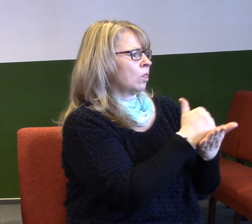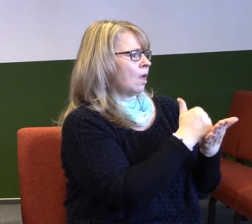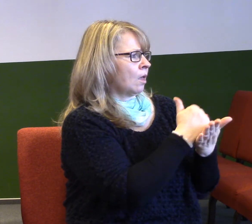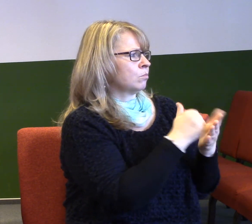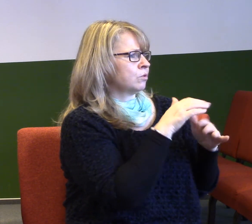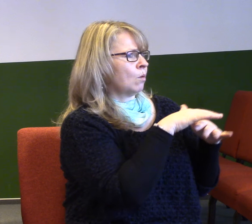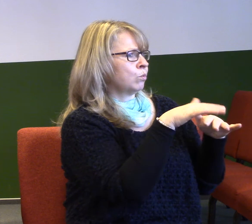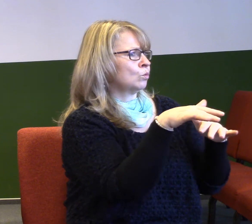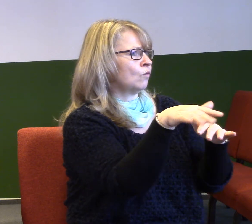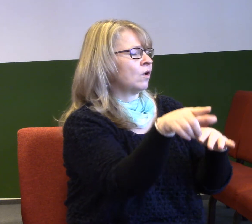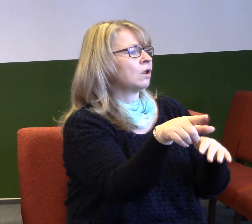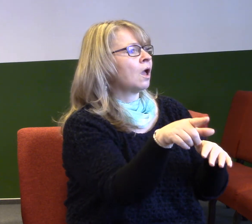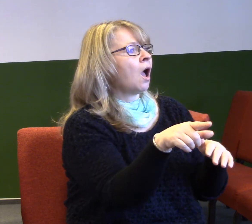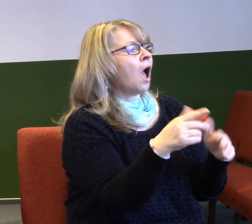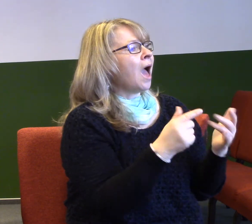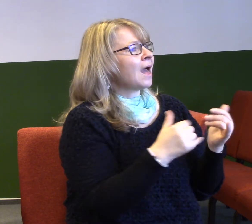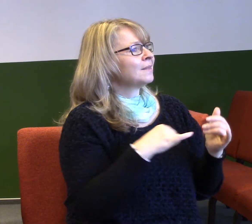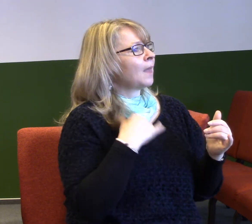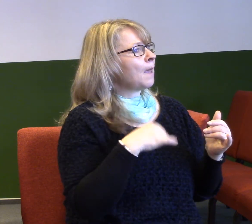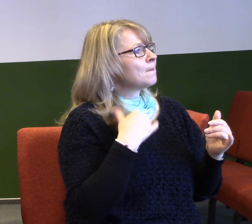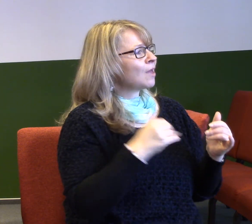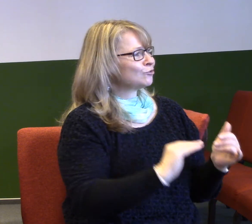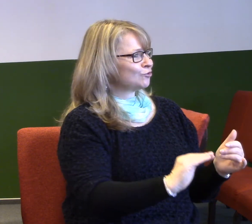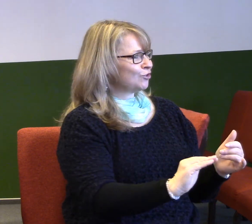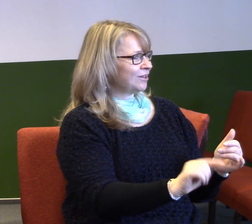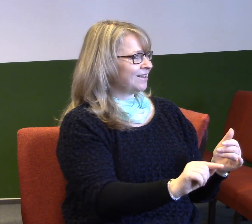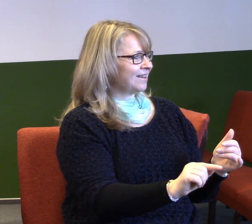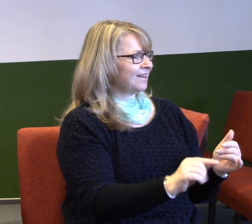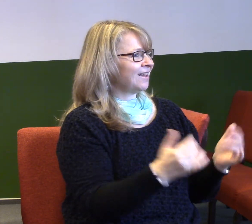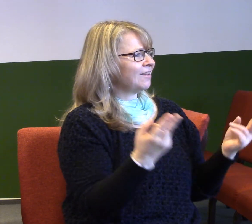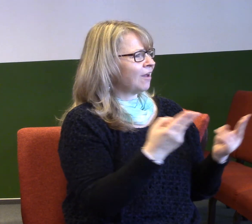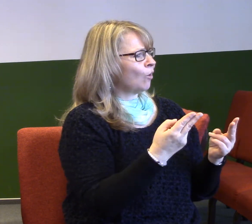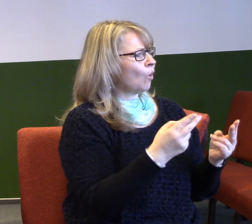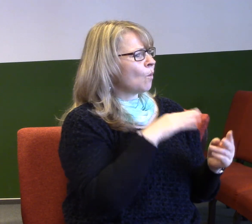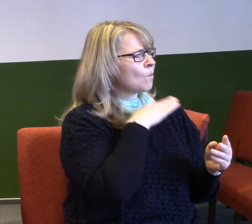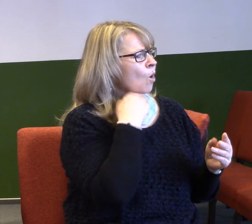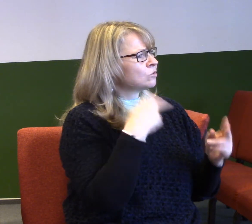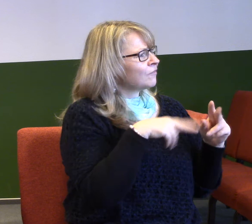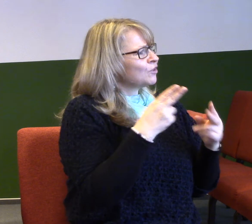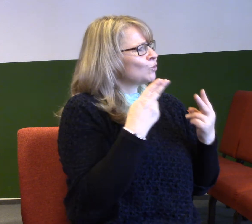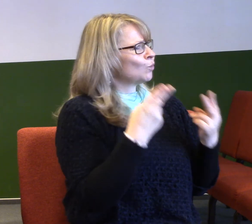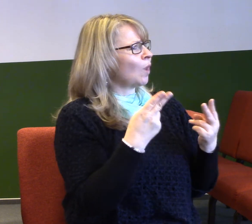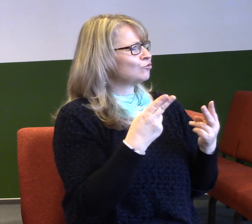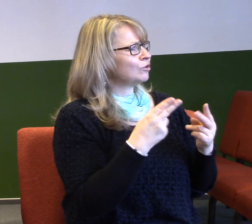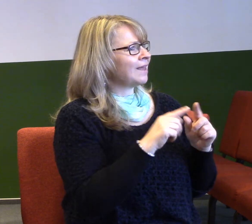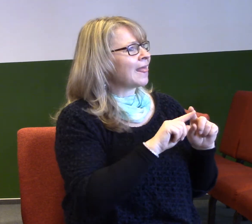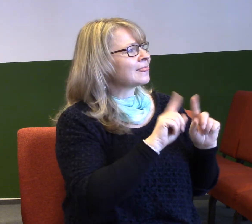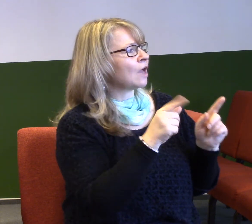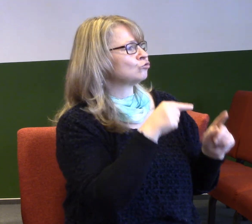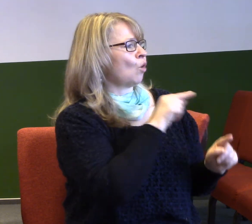nějak jim vadilo, že ten nejmladší, ten Benmijamínek, že ten je nějaký moc předůležitý, že se nějak nad nimi povyšuje.